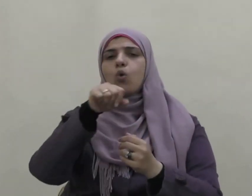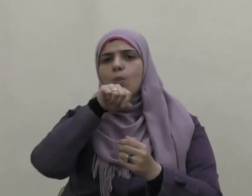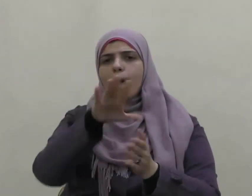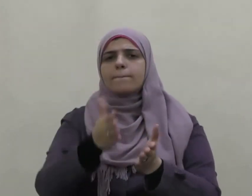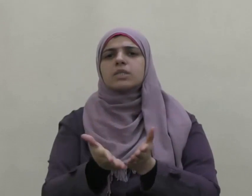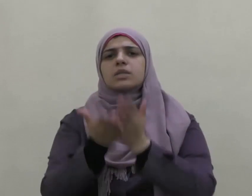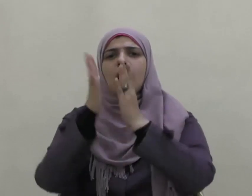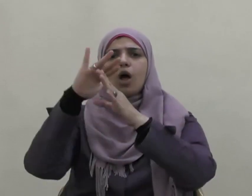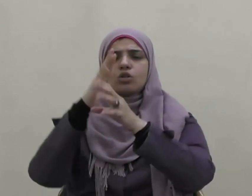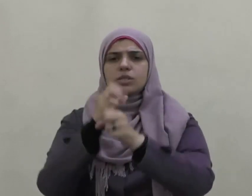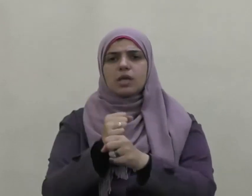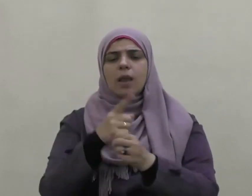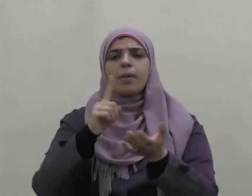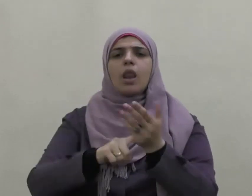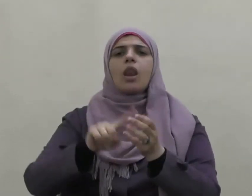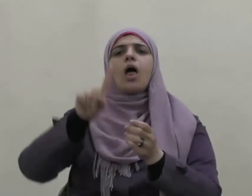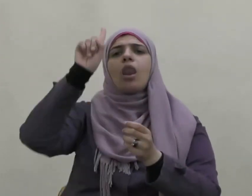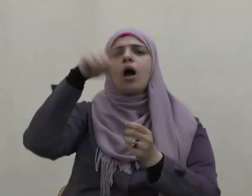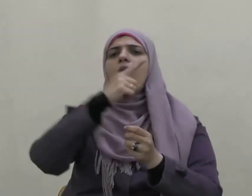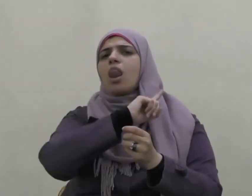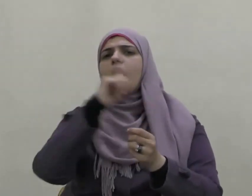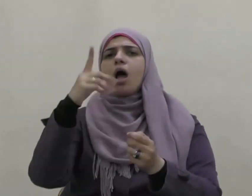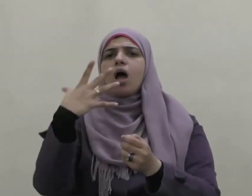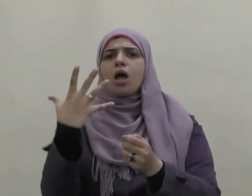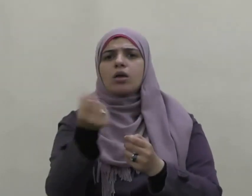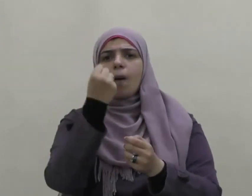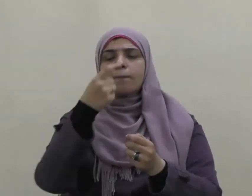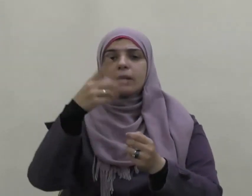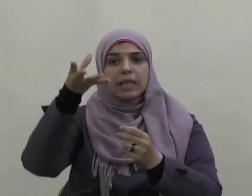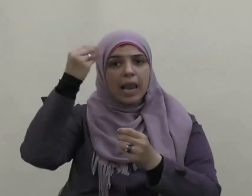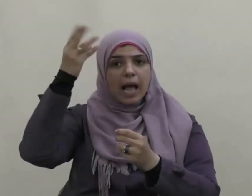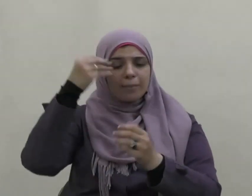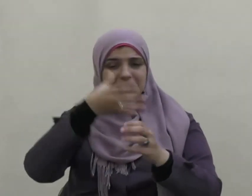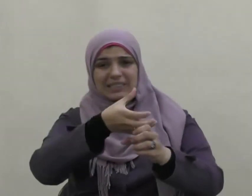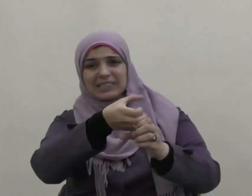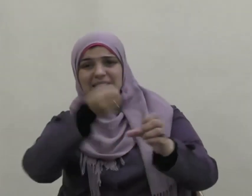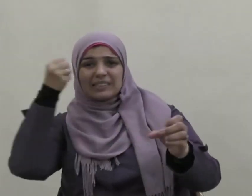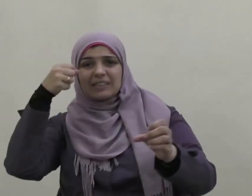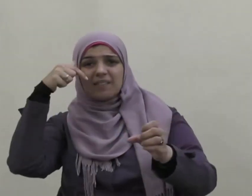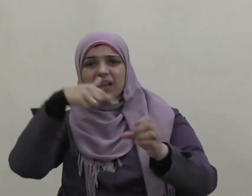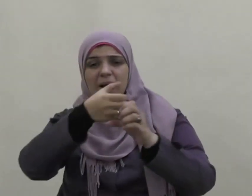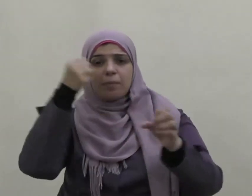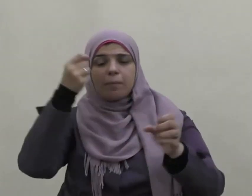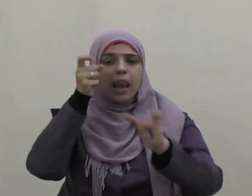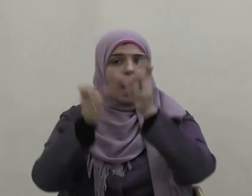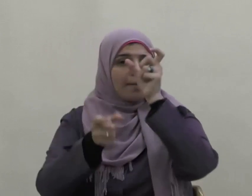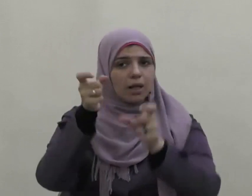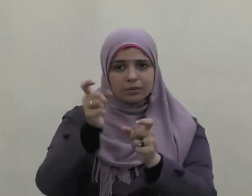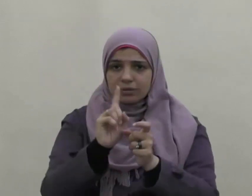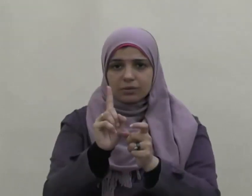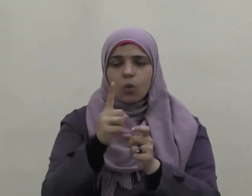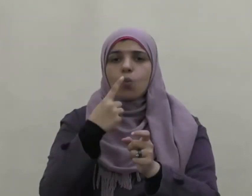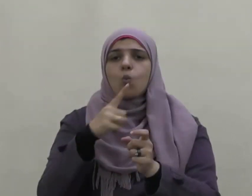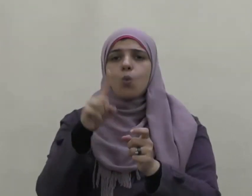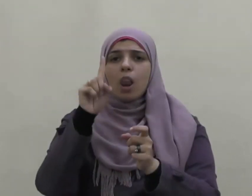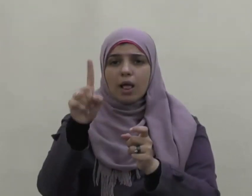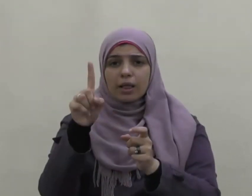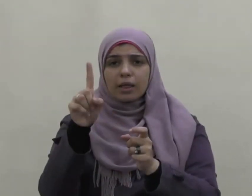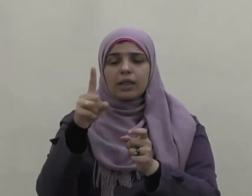إن الله لا يقبض العلم انتزاعا ينتزعه من العباد ولكن يقبض